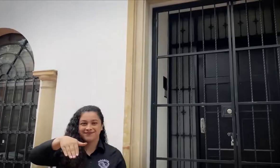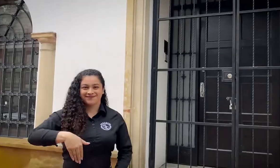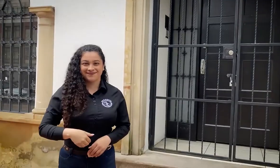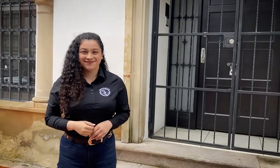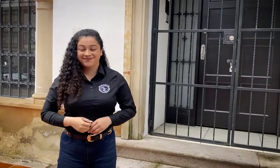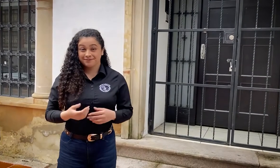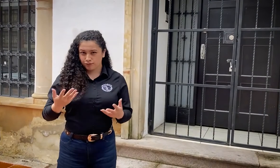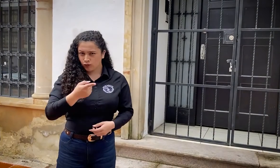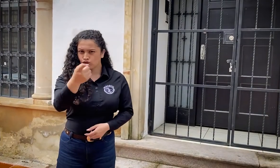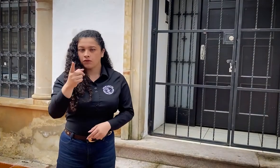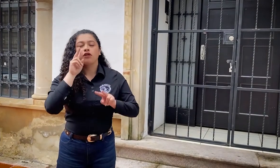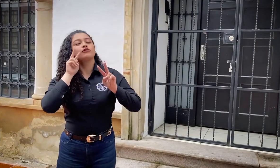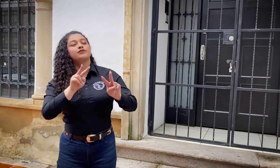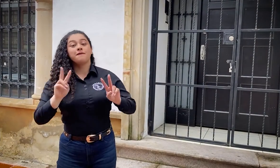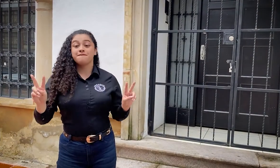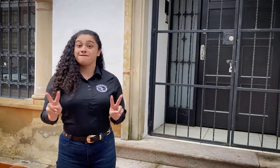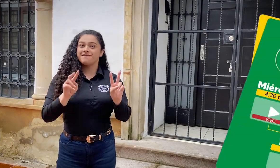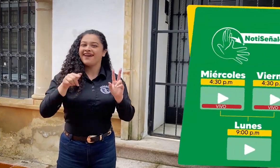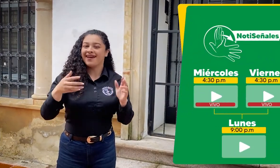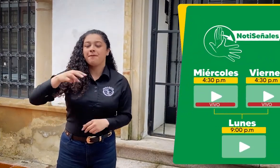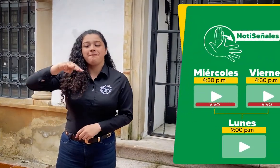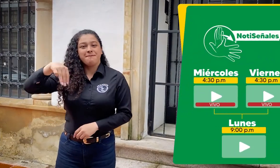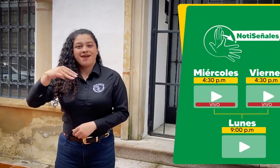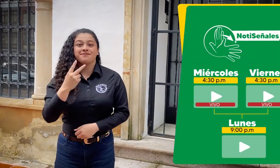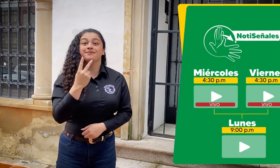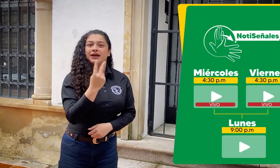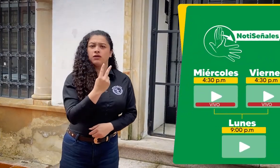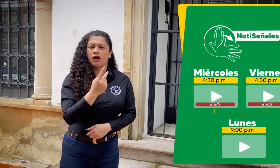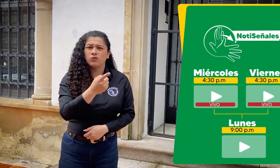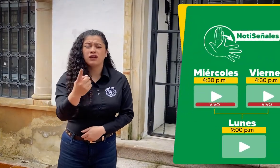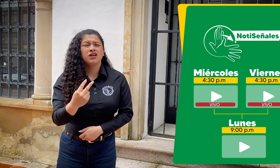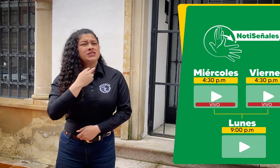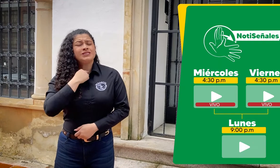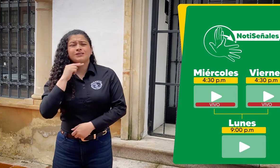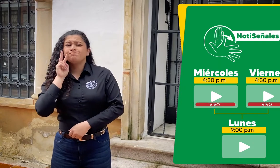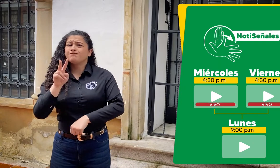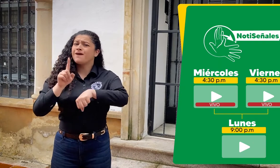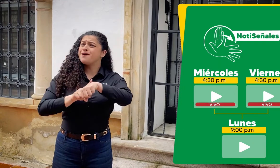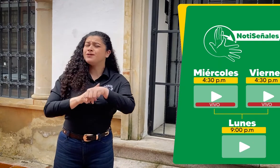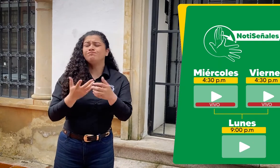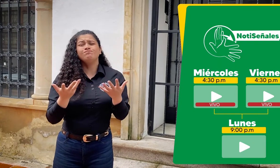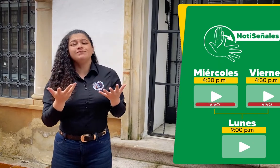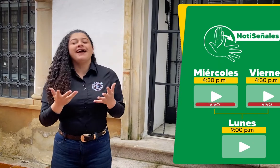Si por alguna razón en la transmisión en vivo del miércoles y viernes no pudiste verla, no te preocupes.